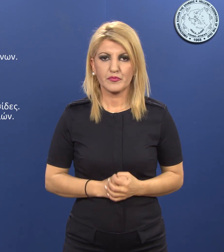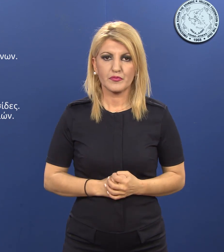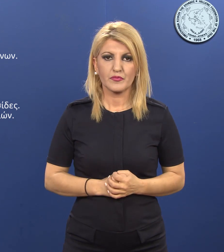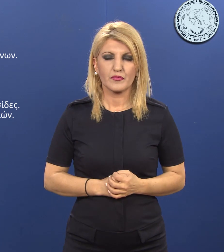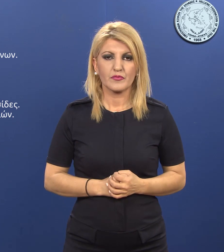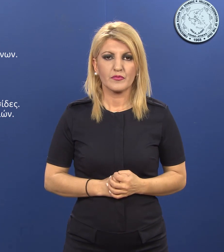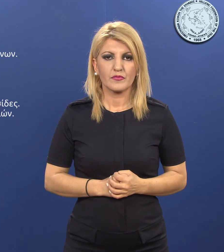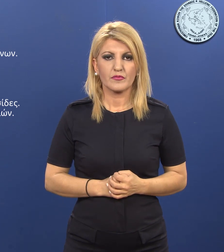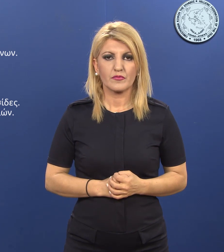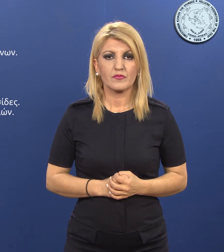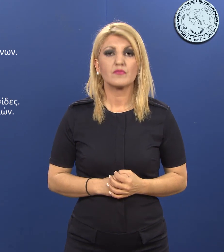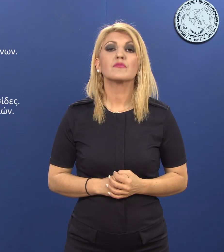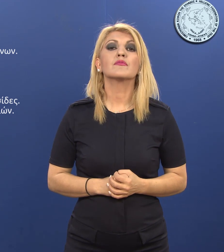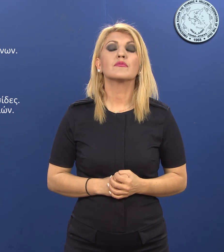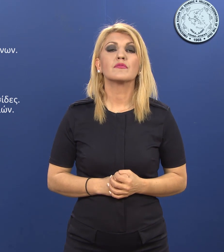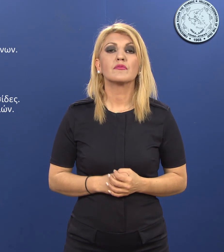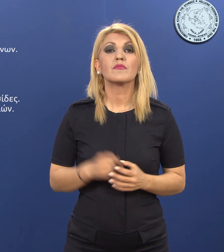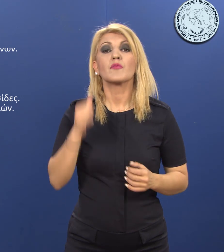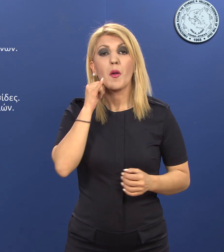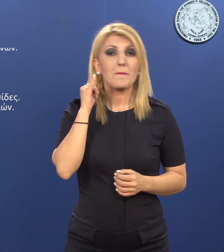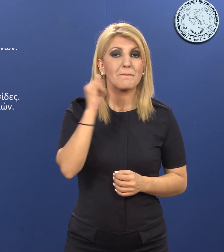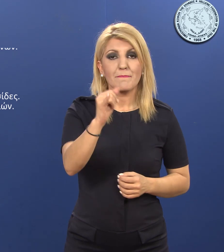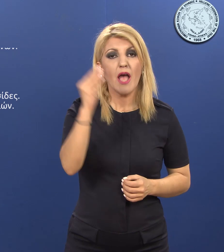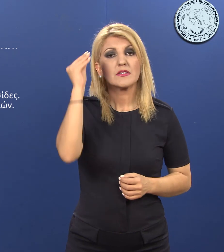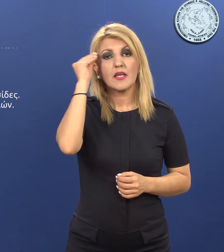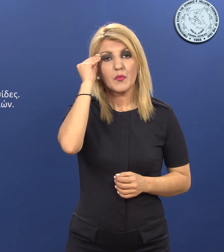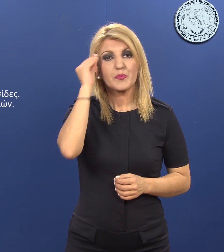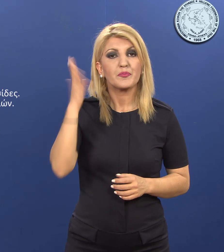Κινηθείτε με ιδιαίτερη προσοχή και ακολουθήστε τις υποδείξεις των τροχονόμων.